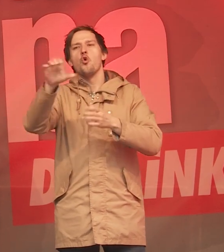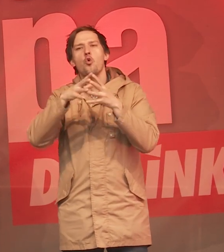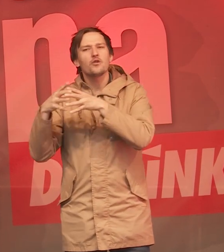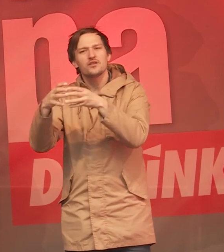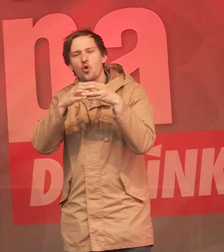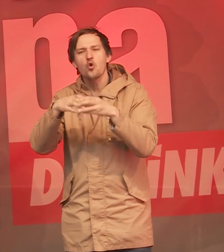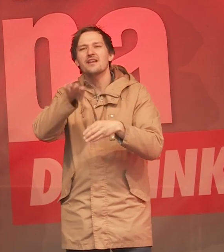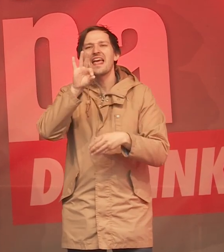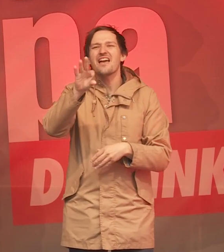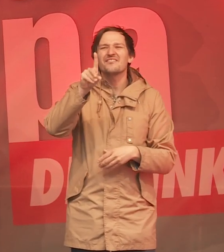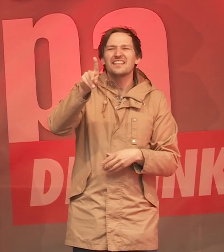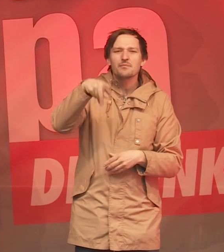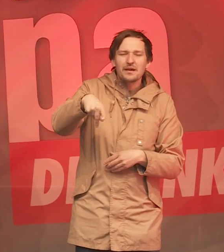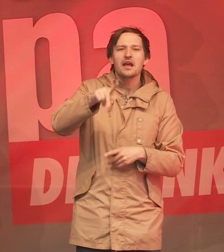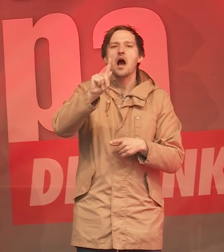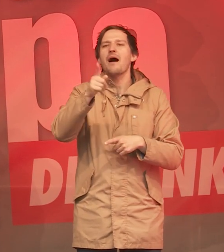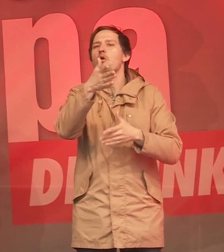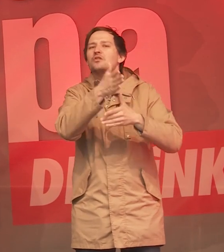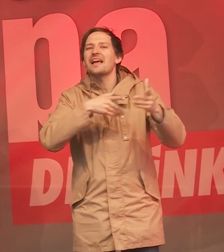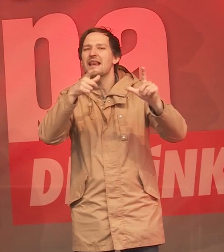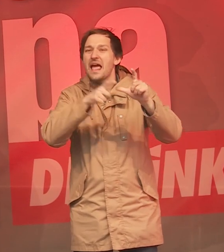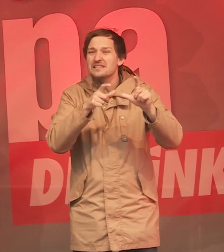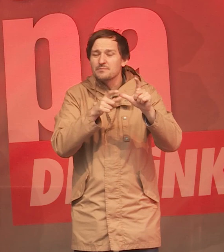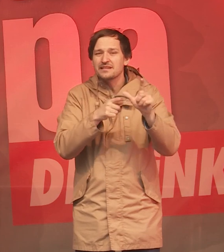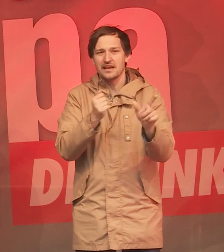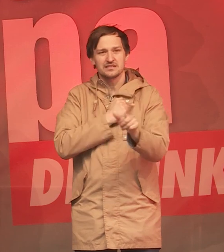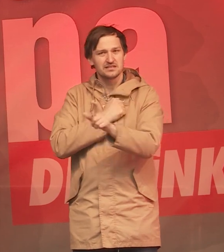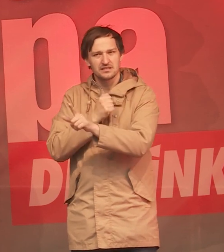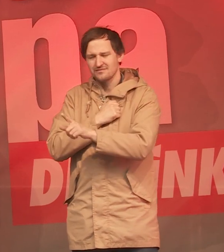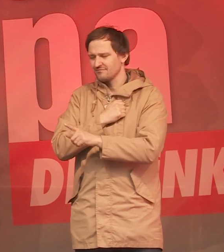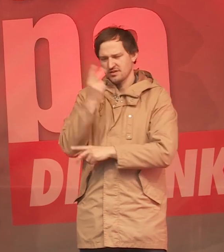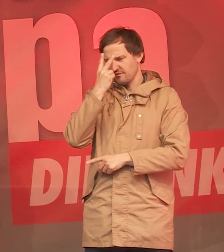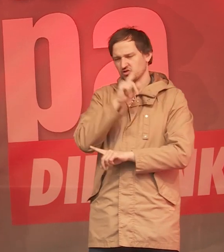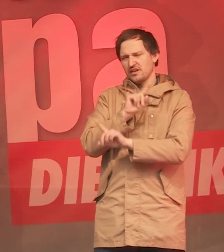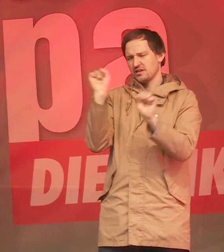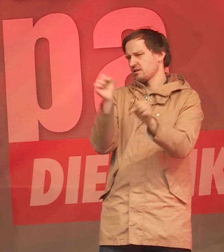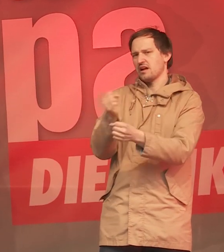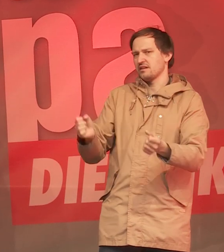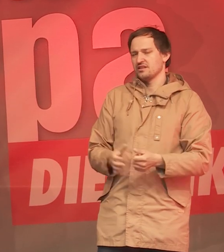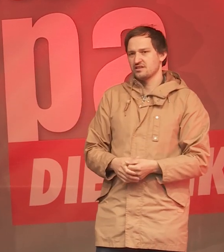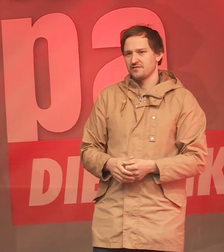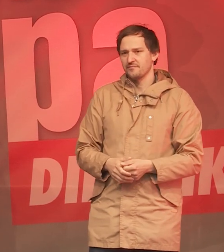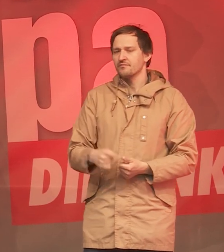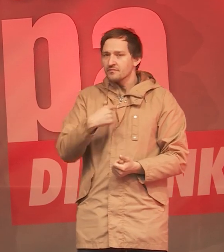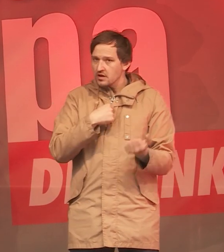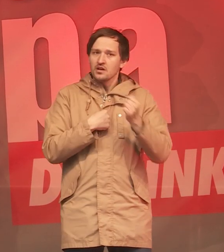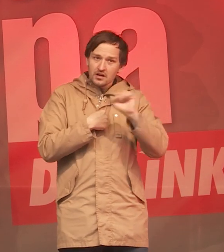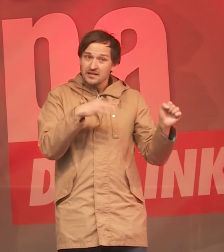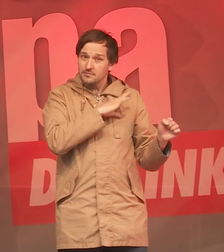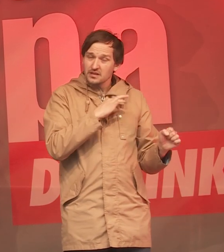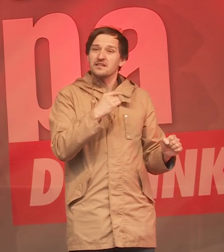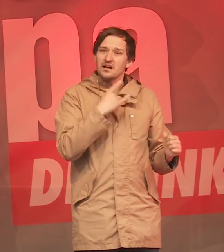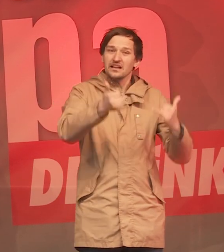FDP, aber selbst bei Teilen der SPD. Da kann man ja nur mit dem Kopf schütteln. Und wir als Linke sagen, ja,